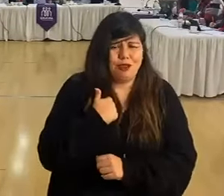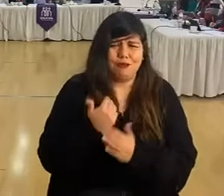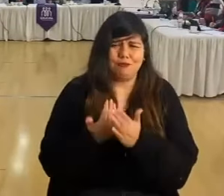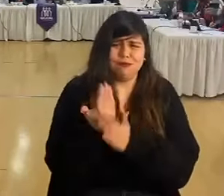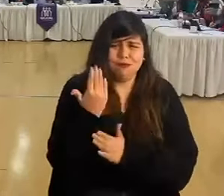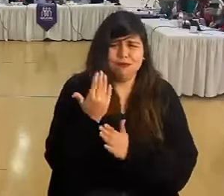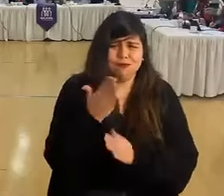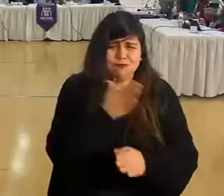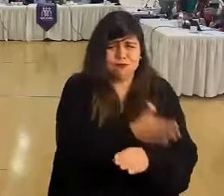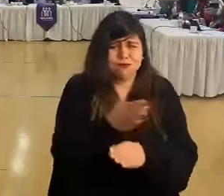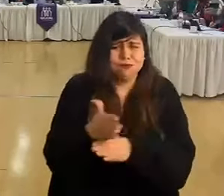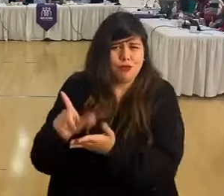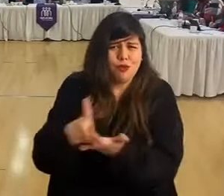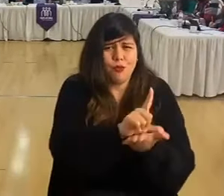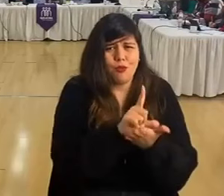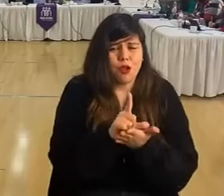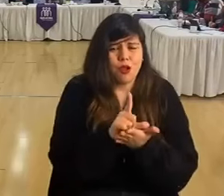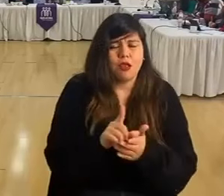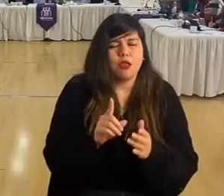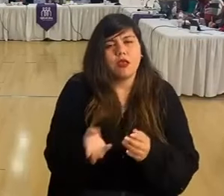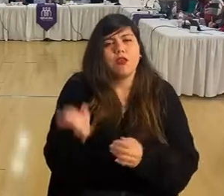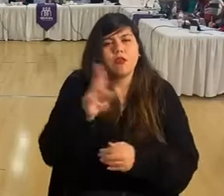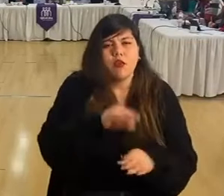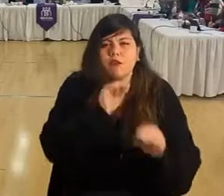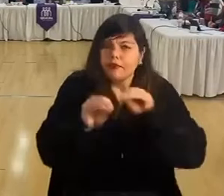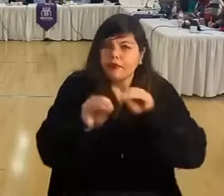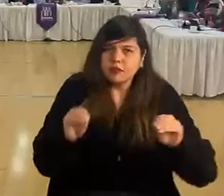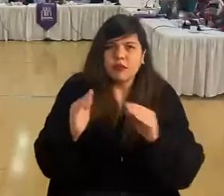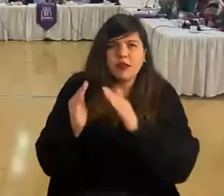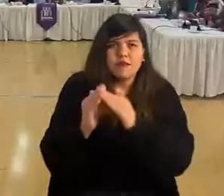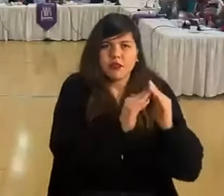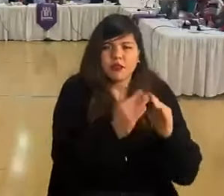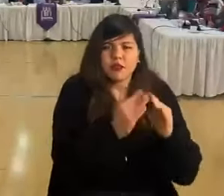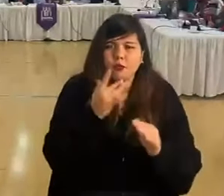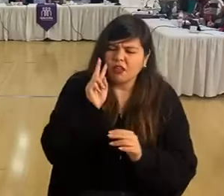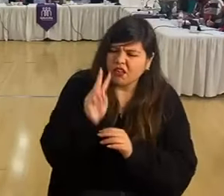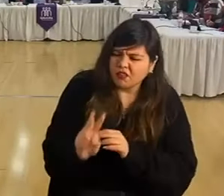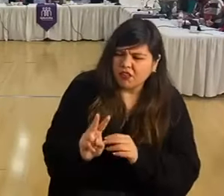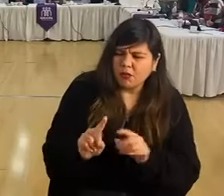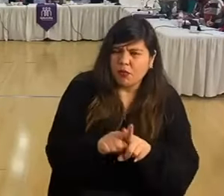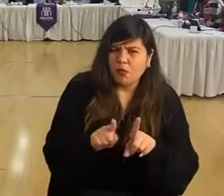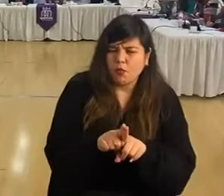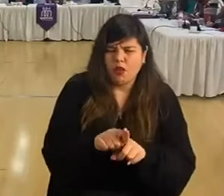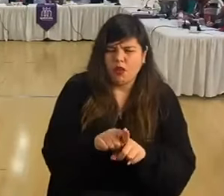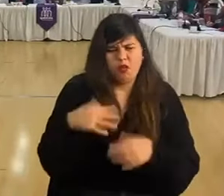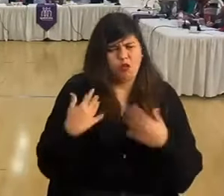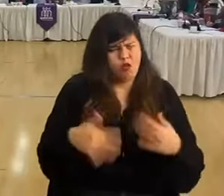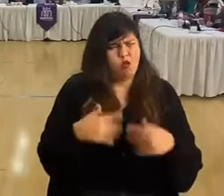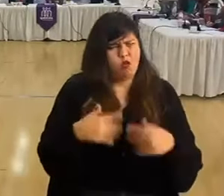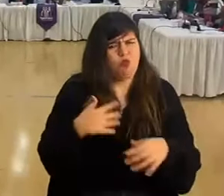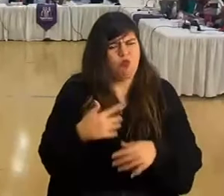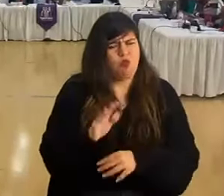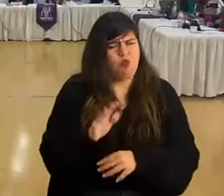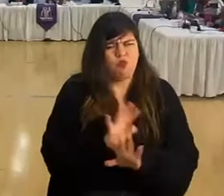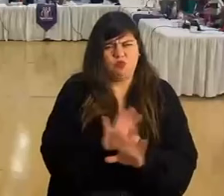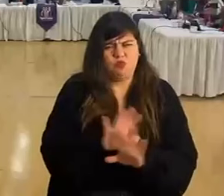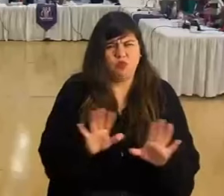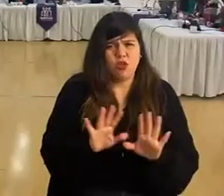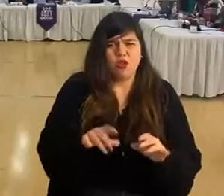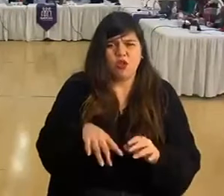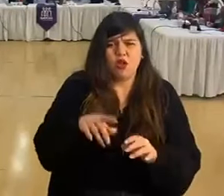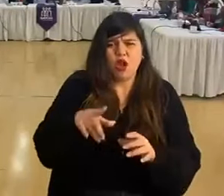los diferentes puntos. Y vuelvo a hacer el llamado a la y los vecinos, porque encontramos cosas muy insólitas en los